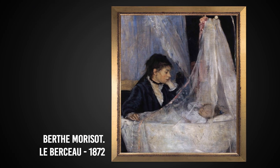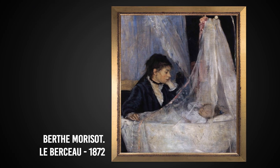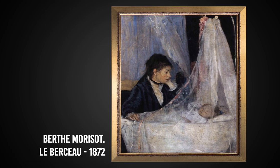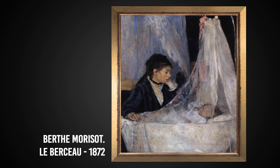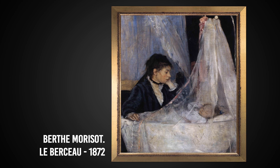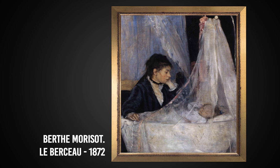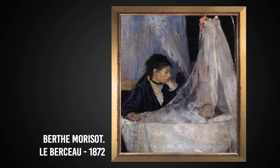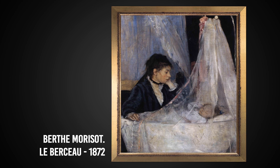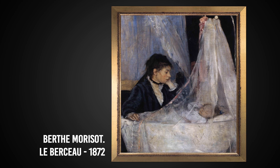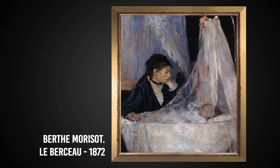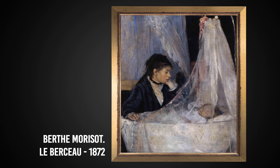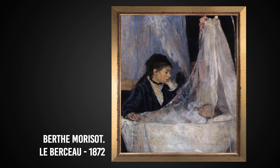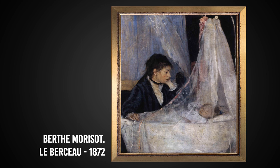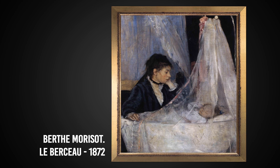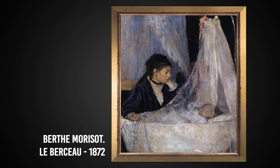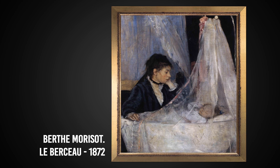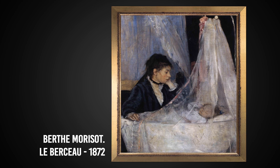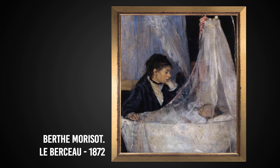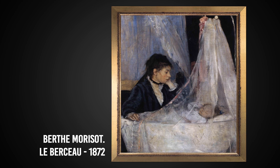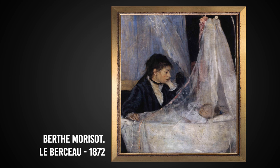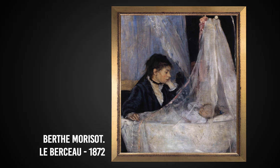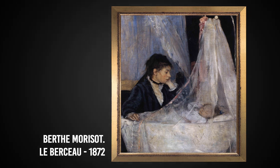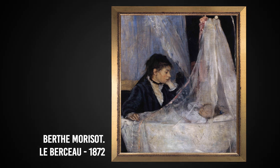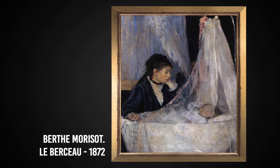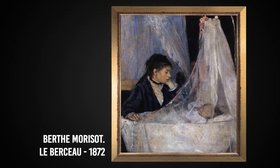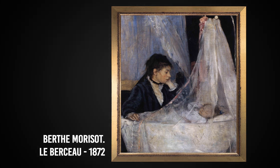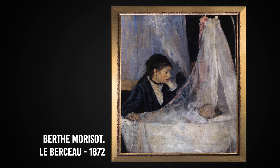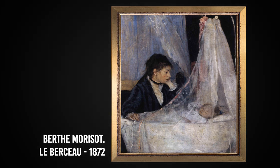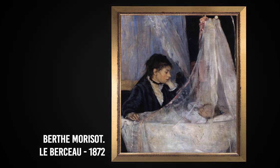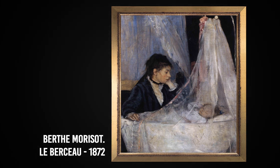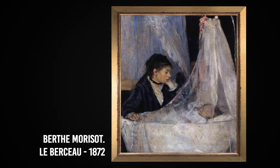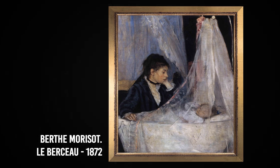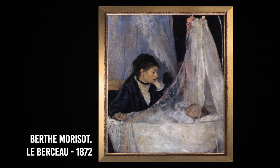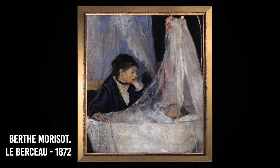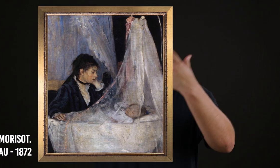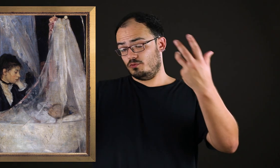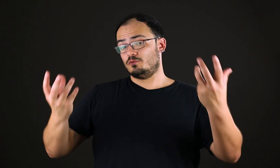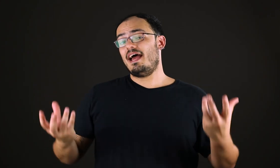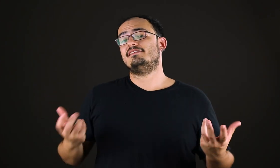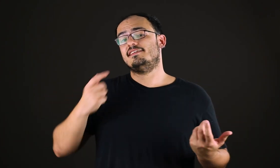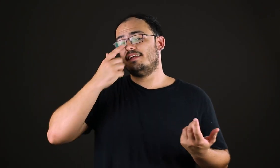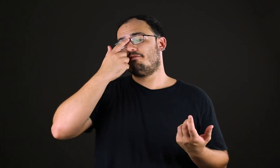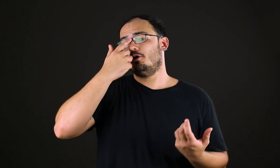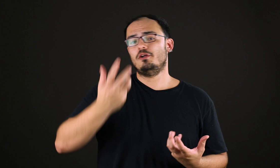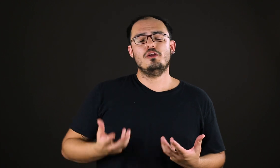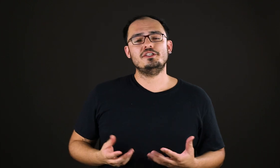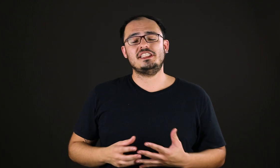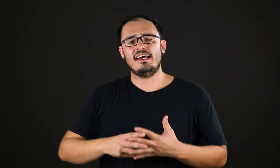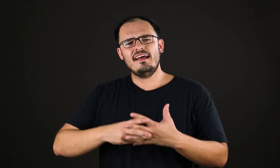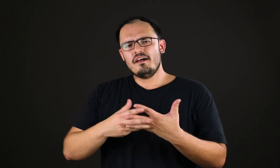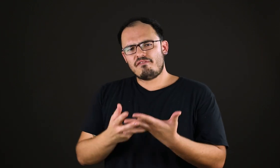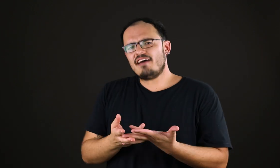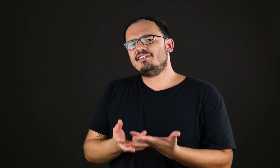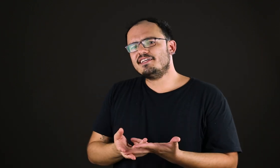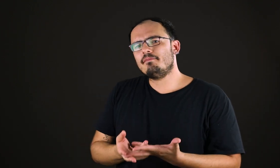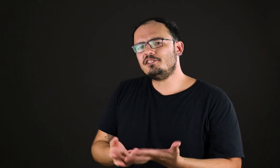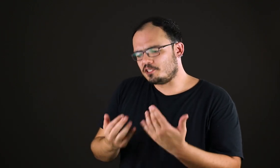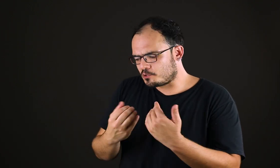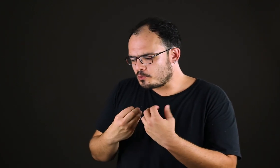pensamento influencia muito a sua visão sobre o real? Russell, um dos mestres da fenomenologia, falava exatamente isso.